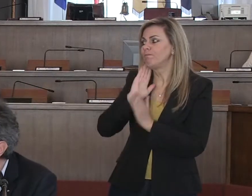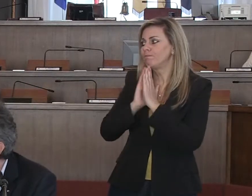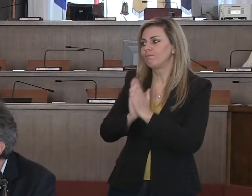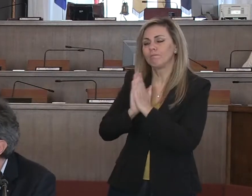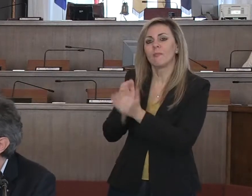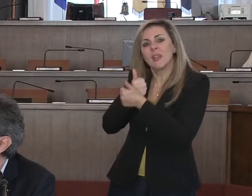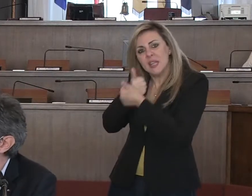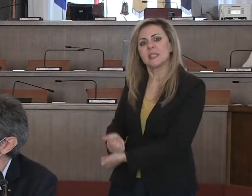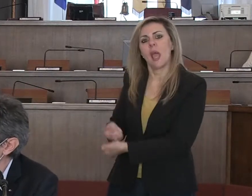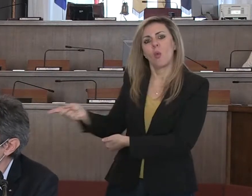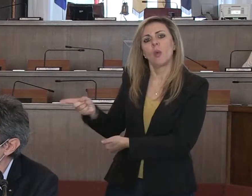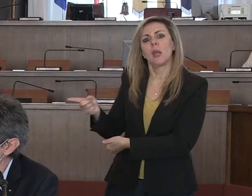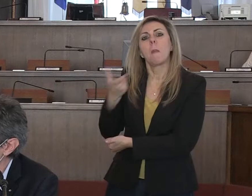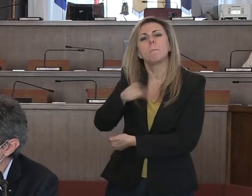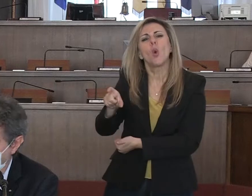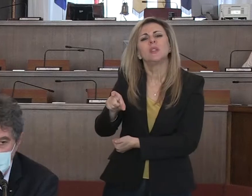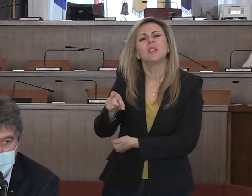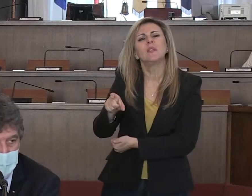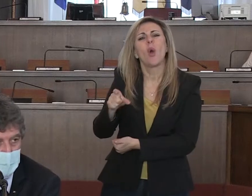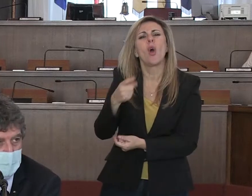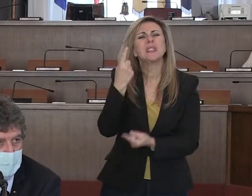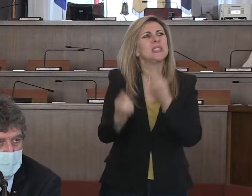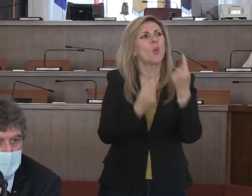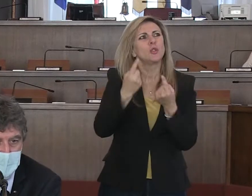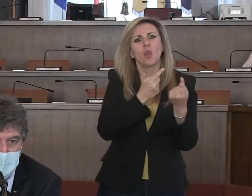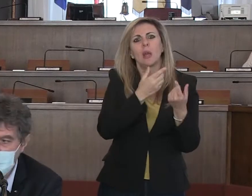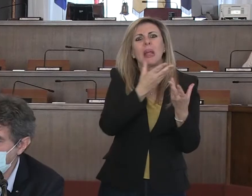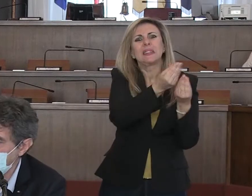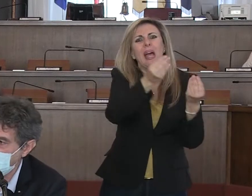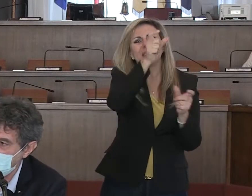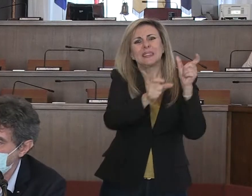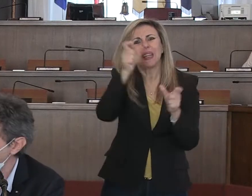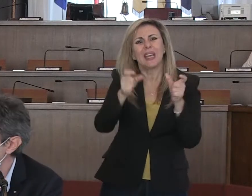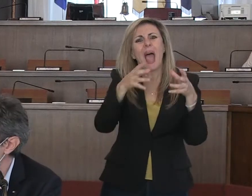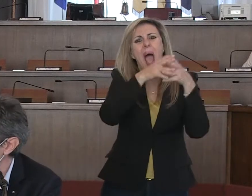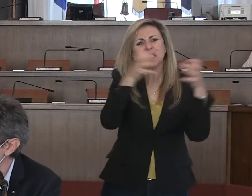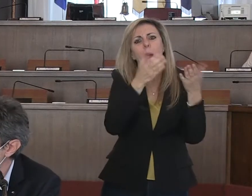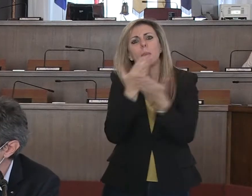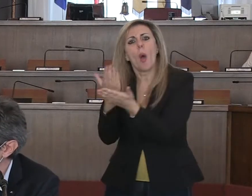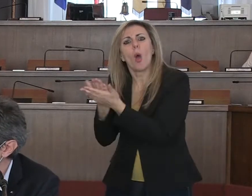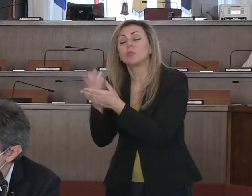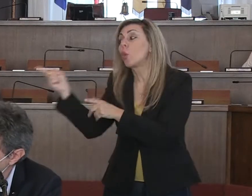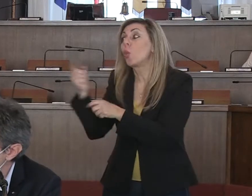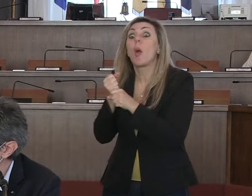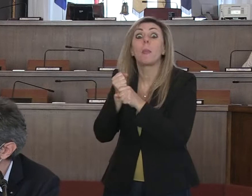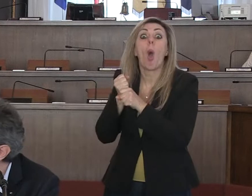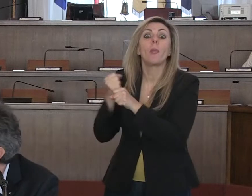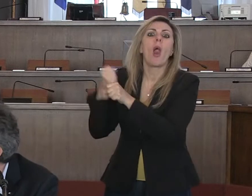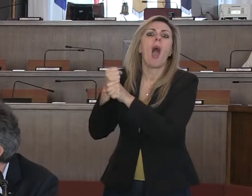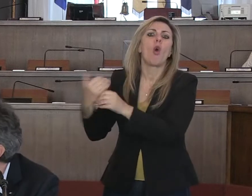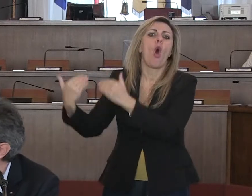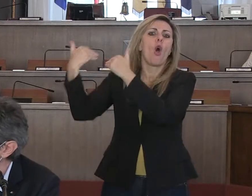perché poi sono diversi i soggetti che si propongono, si propongono per diversi canali, quindi ho chiesto all'assessore che alla delega alle attività produttive di